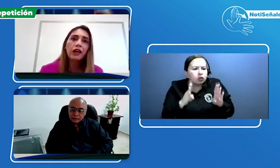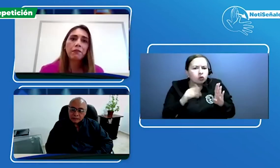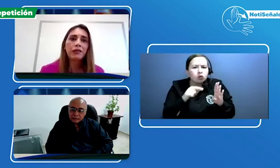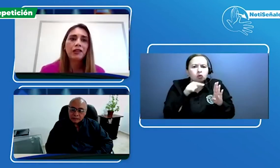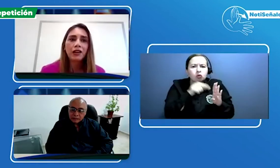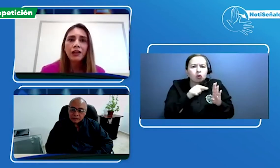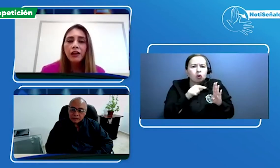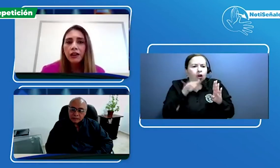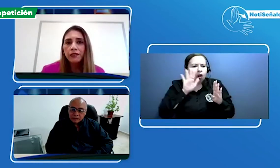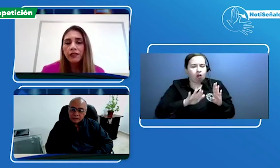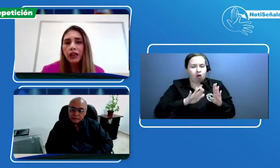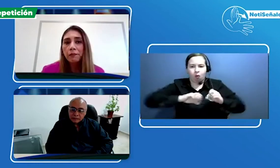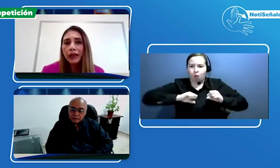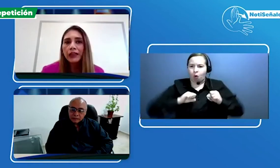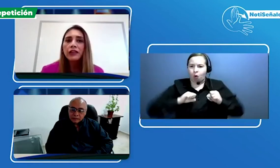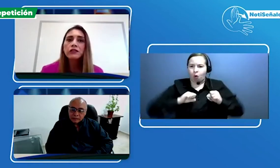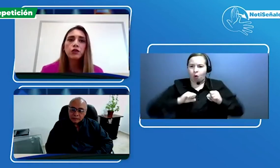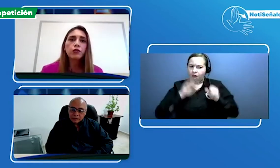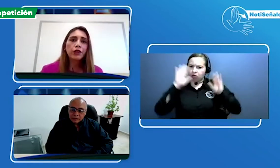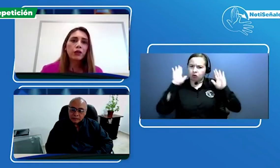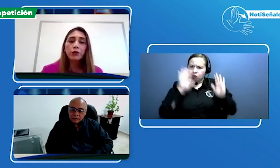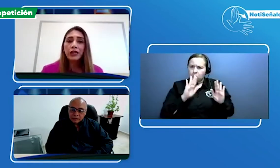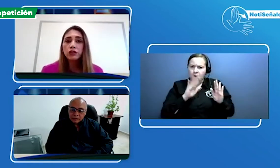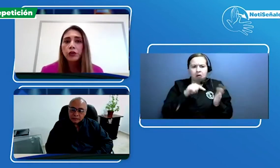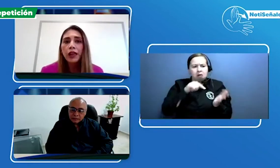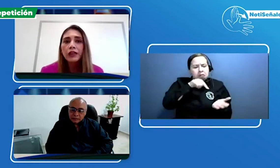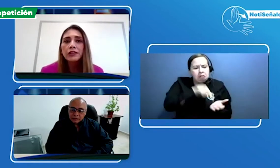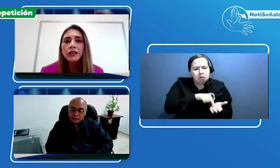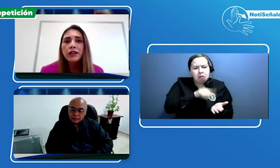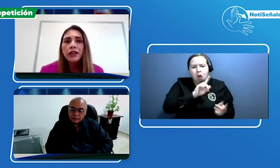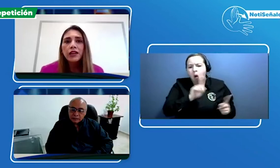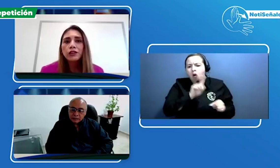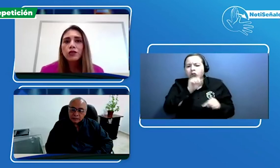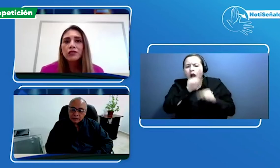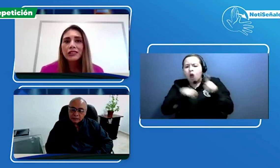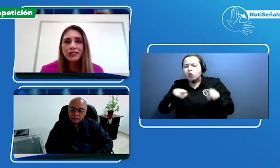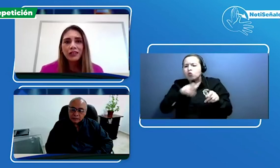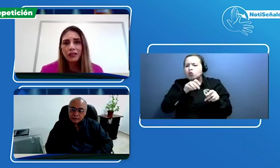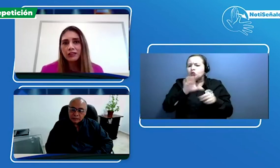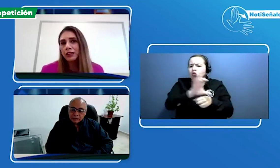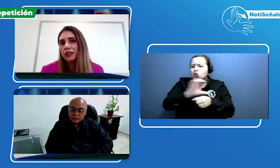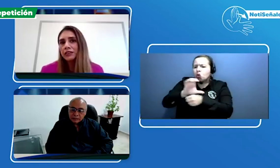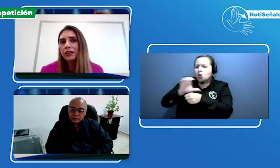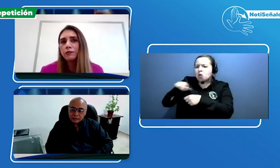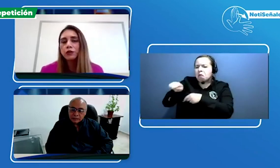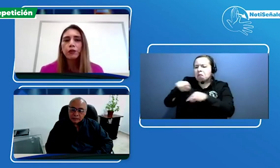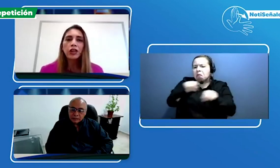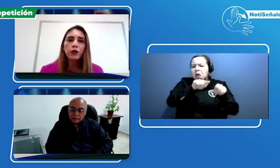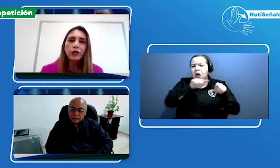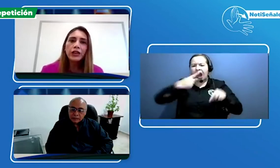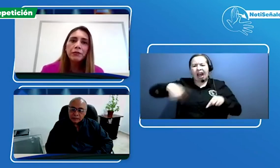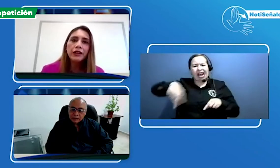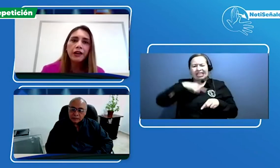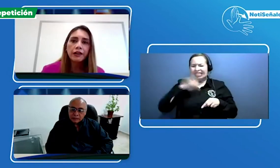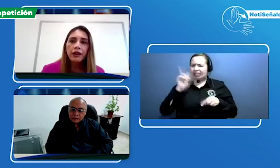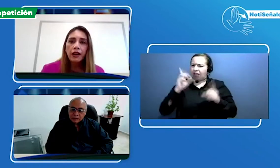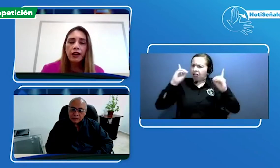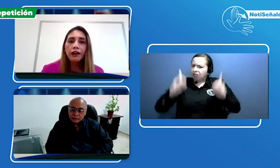capital del país o de algunas ciudades y entonces decidimos por qué no ir a mirar la